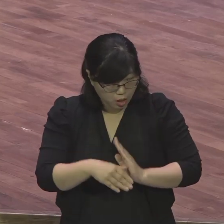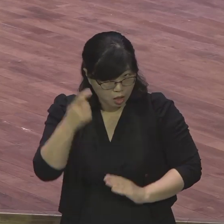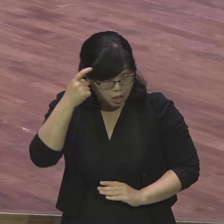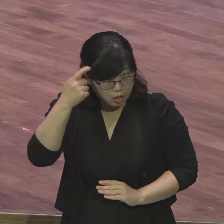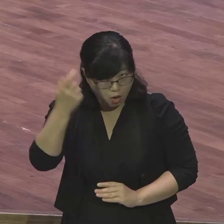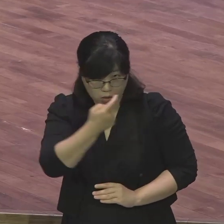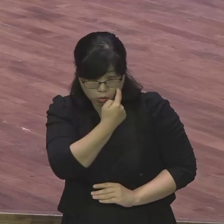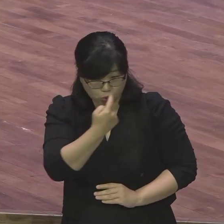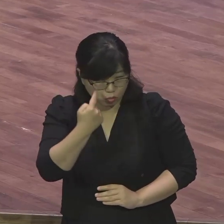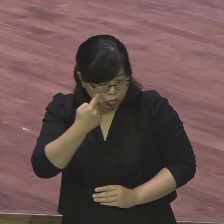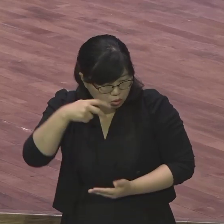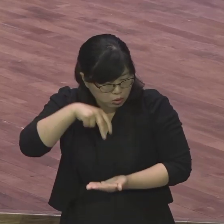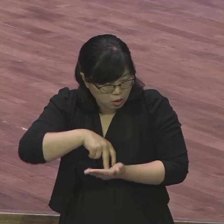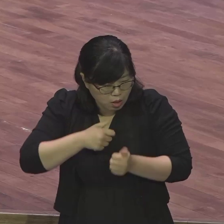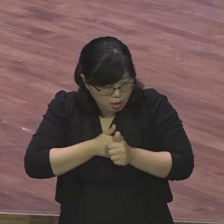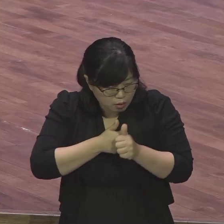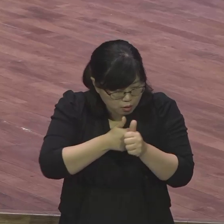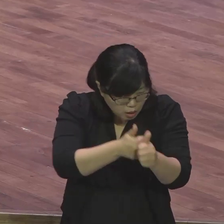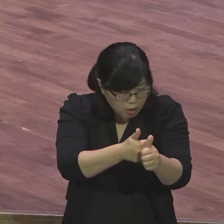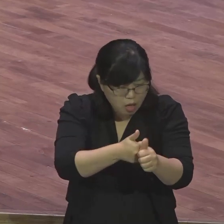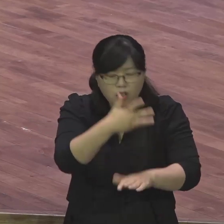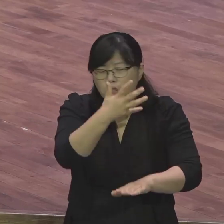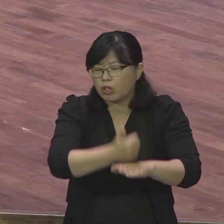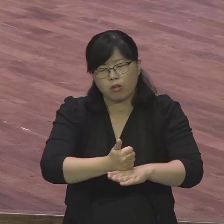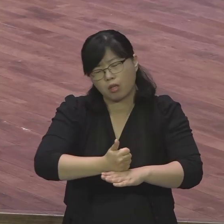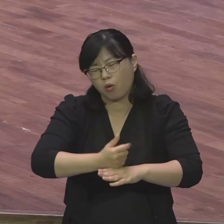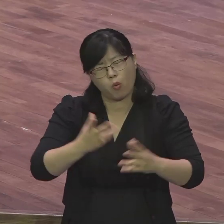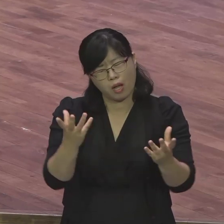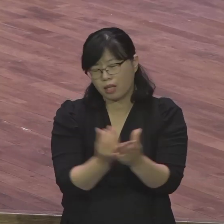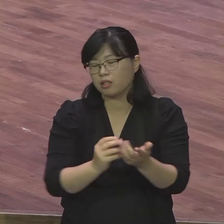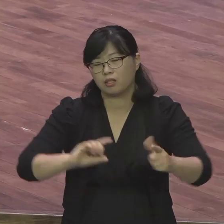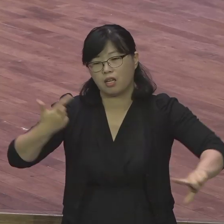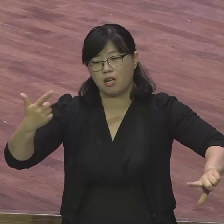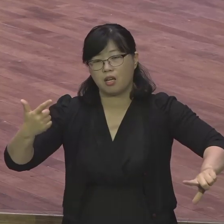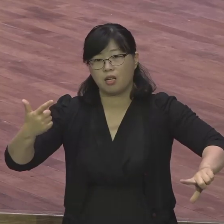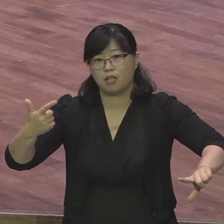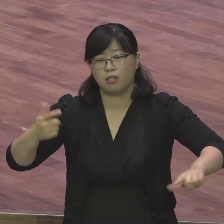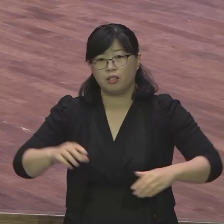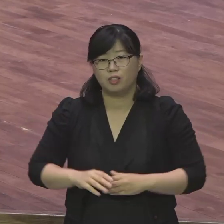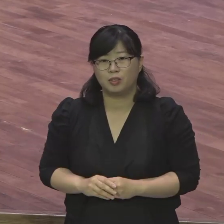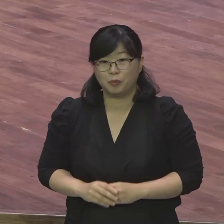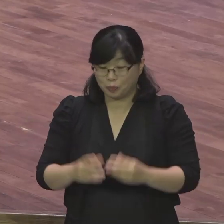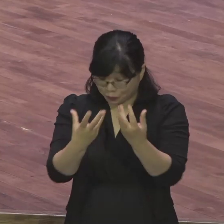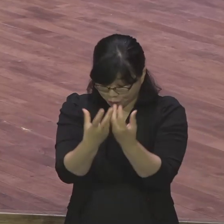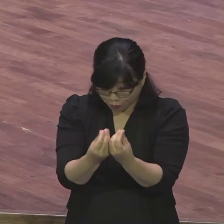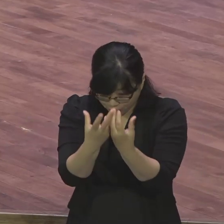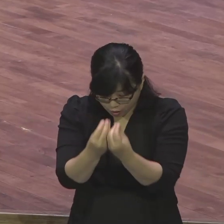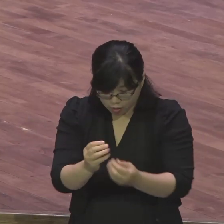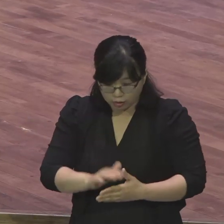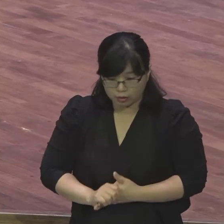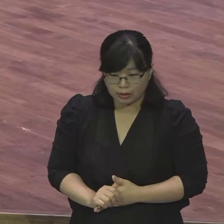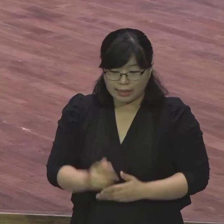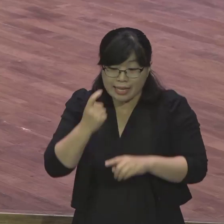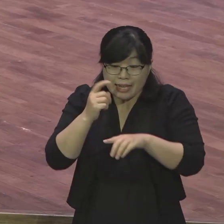천차만별이라고요. 똑같은 사건 앞에 예를 들면 보세요. 금이 있는 산 금이 많이 나온다.